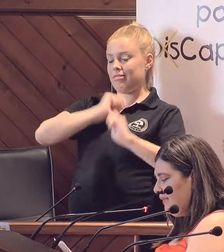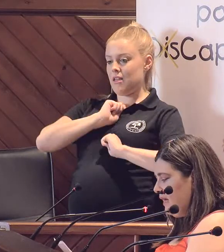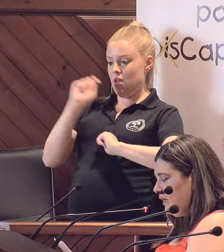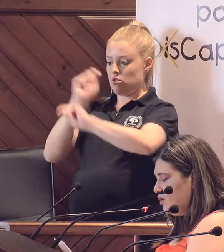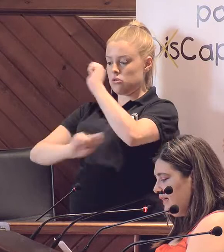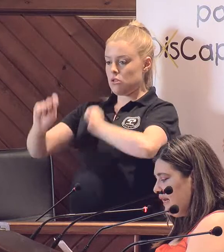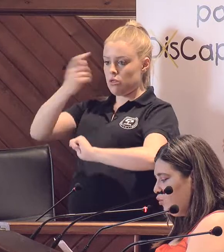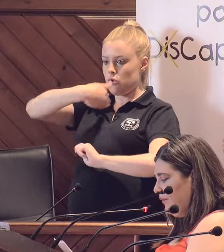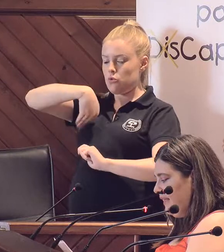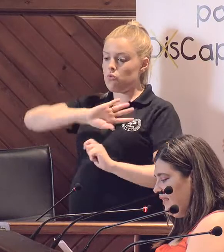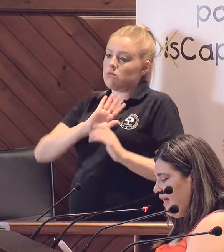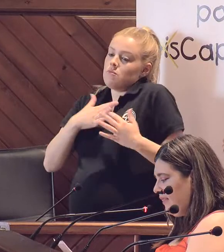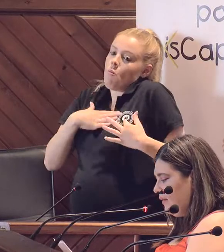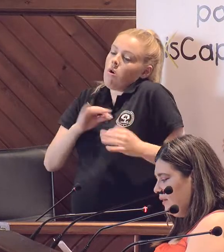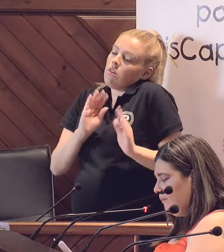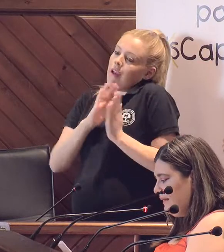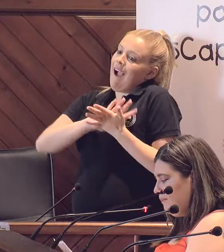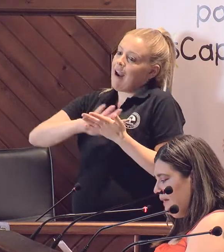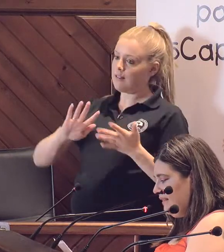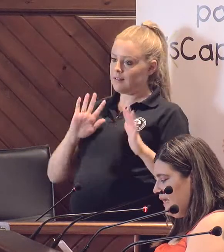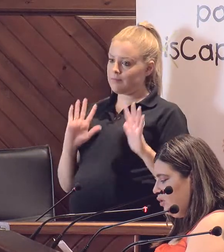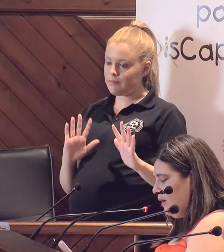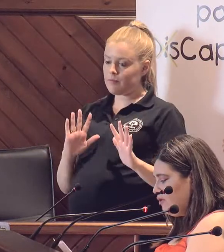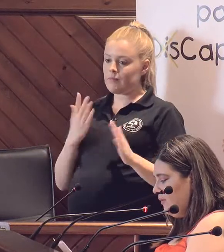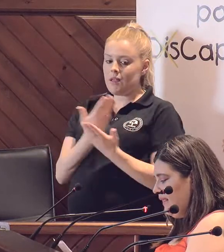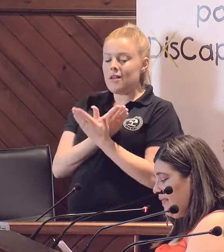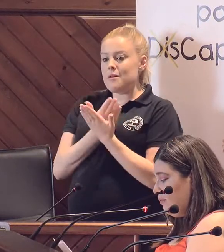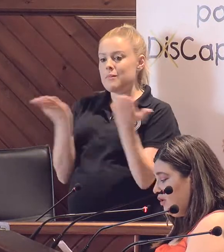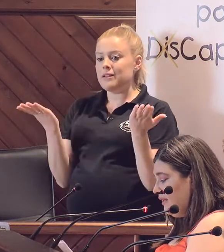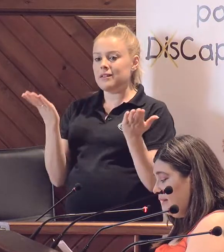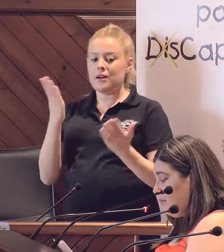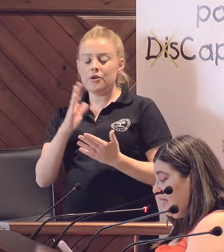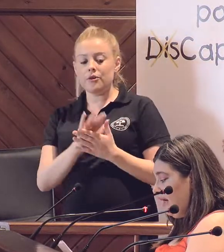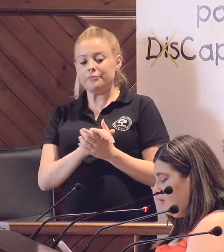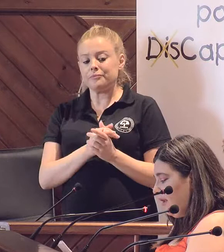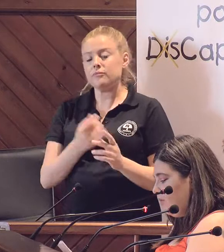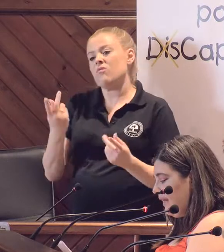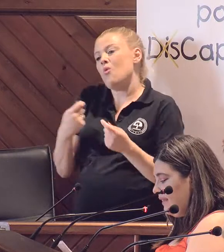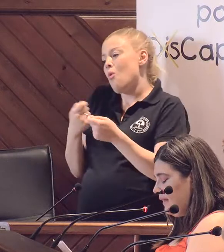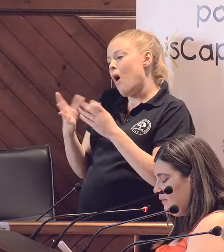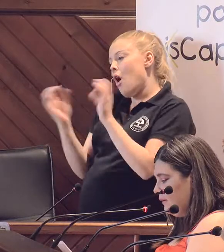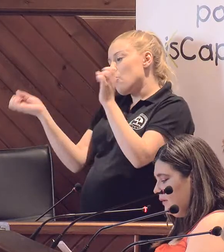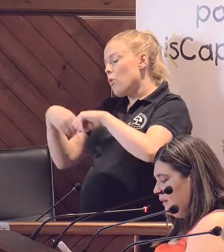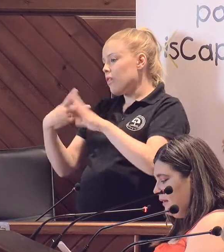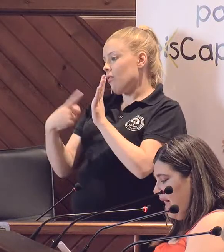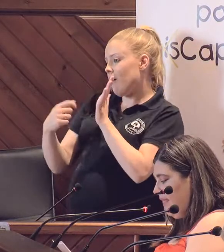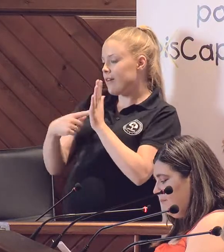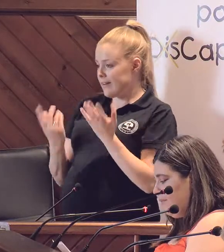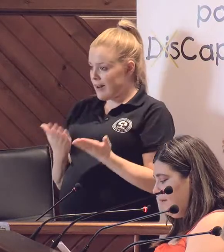posible, de gratuidad. Plantearnos la posibilidad de poder negociar una renta.